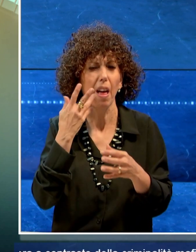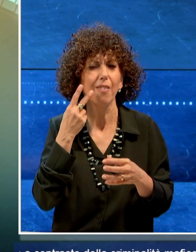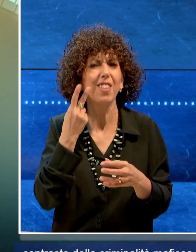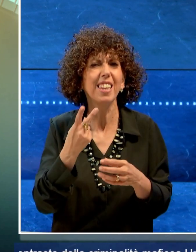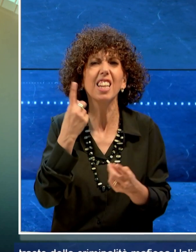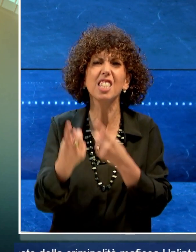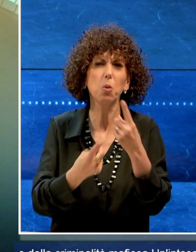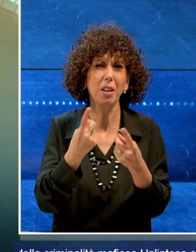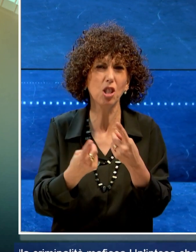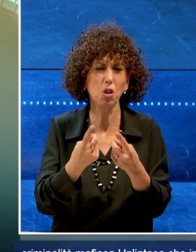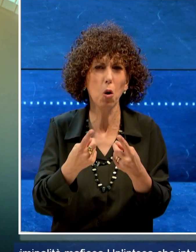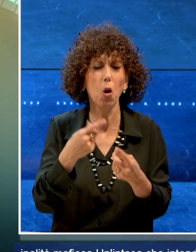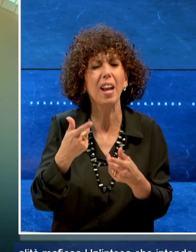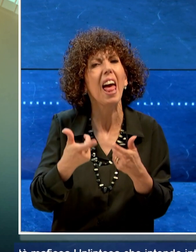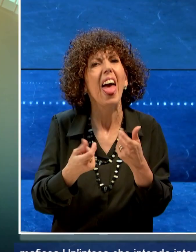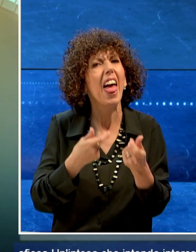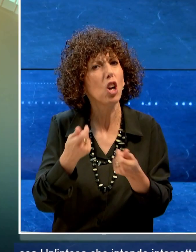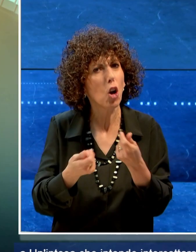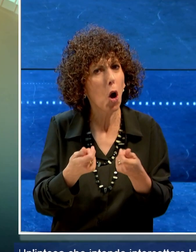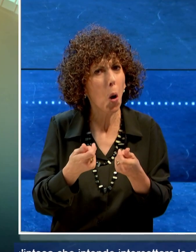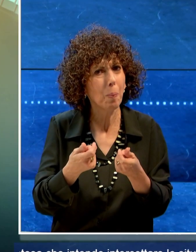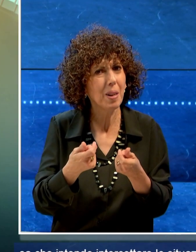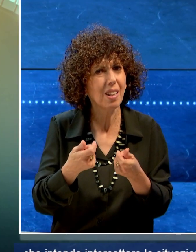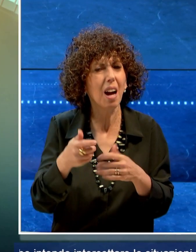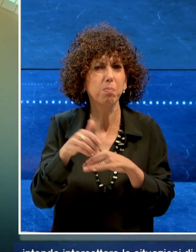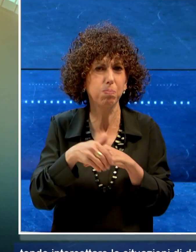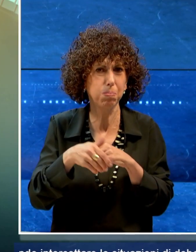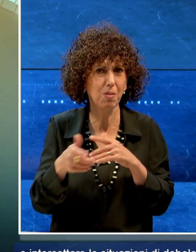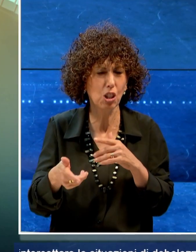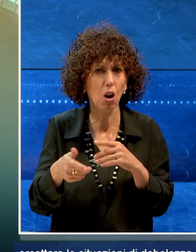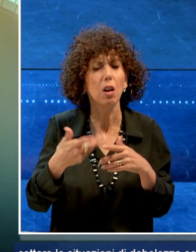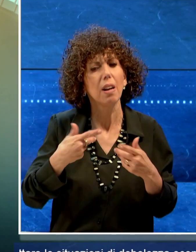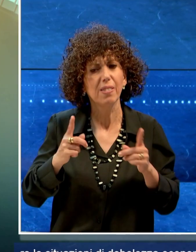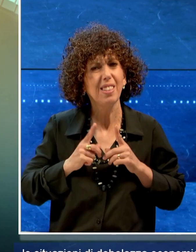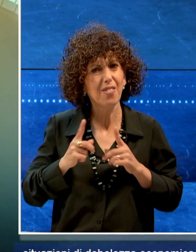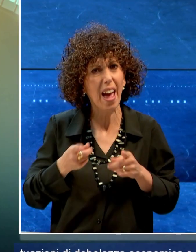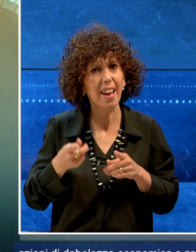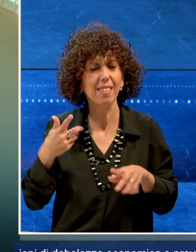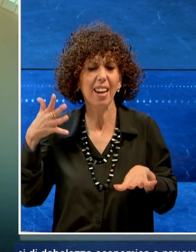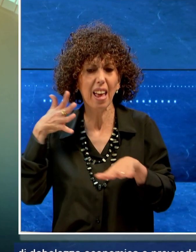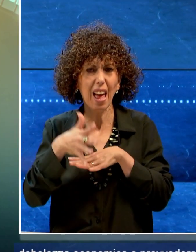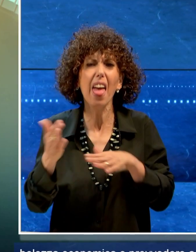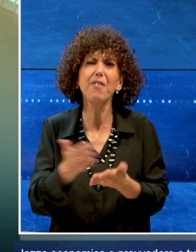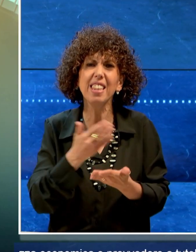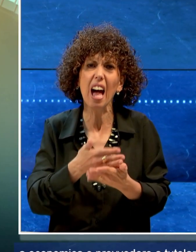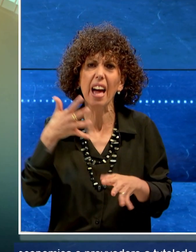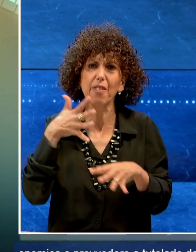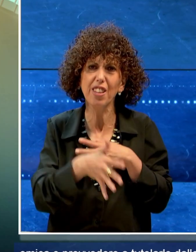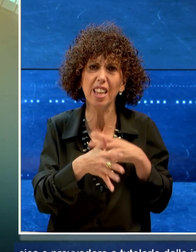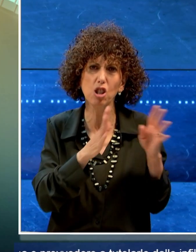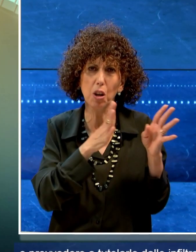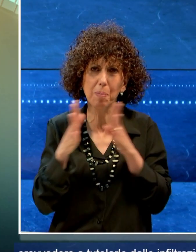situazioni di debolezza economica e provvedere a tutelarle dalle infiltrazioni della illegalità.